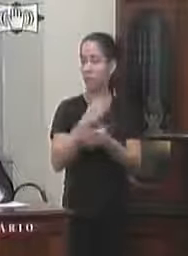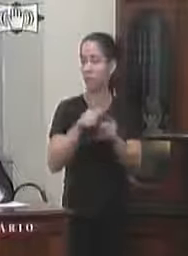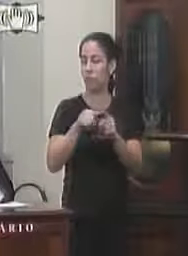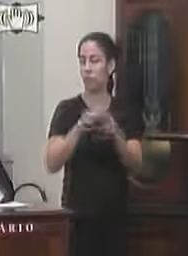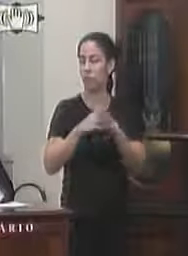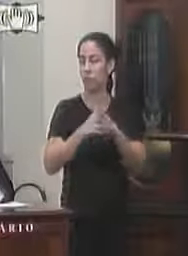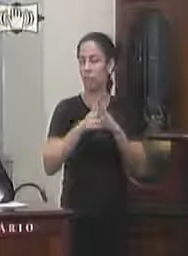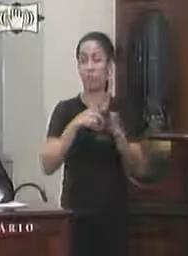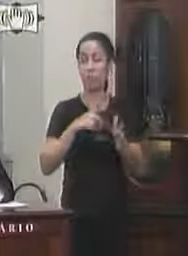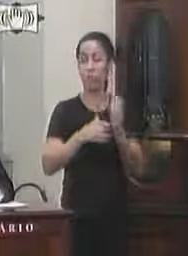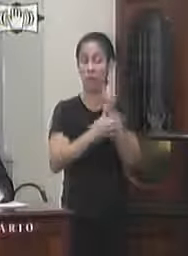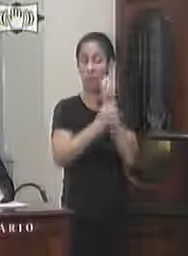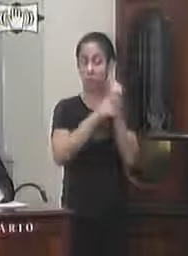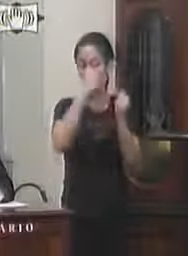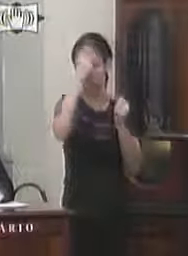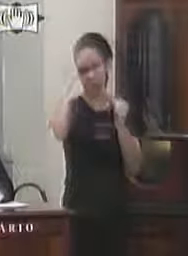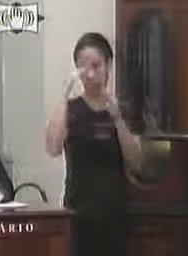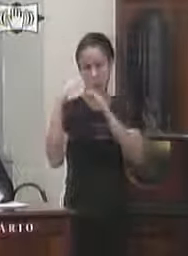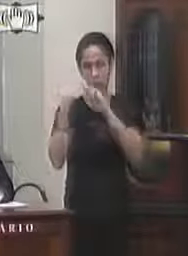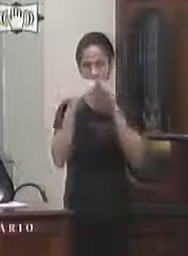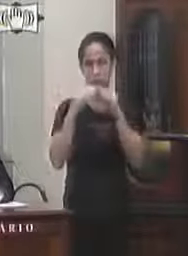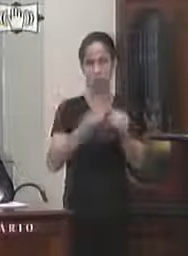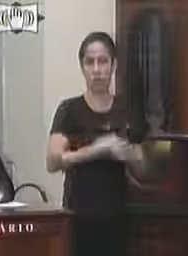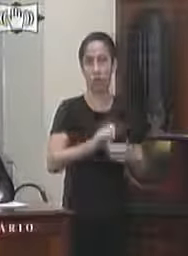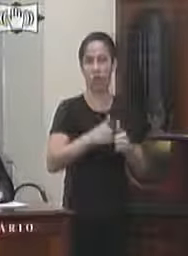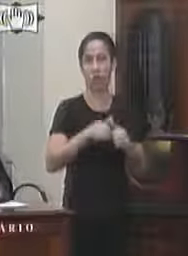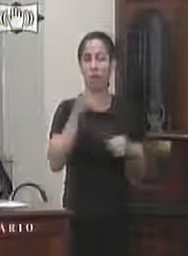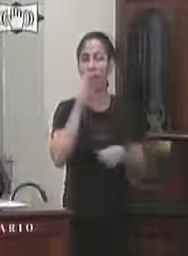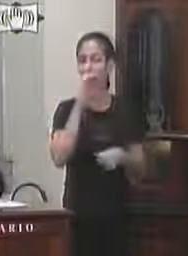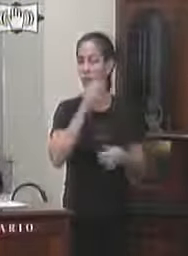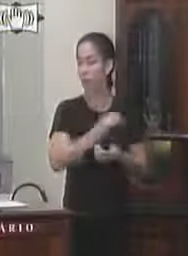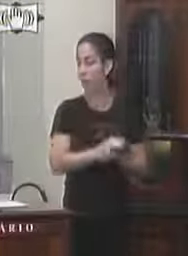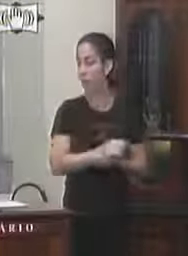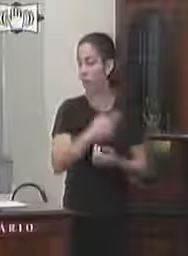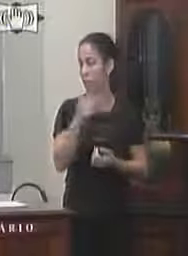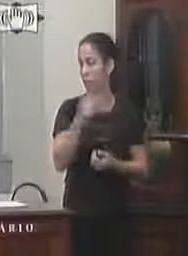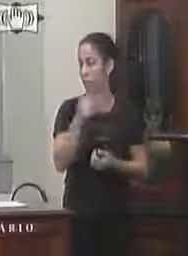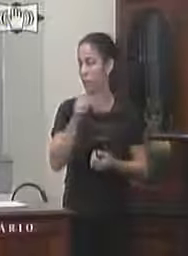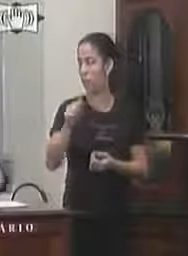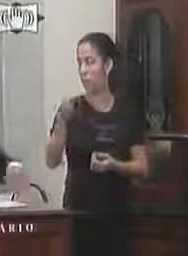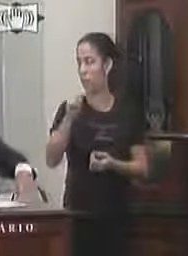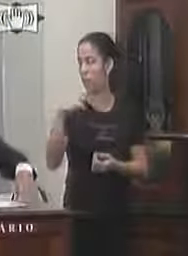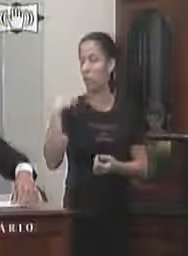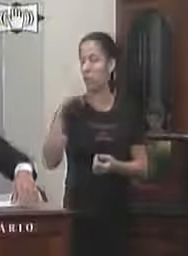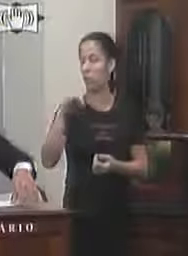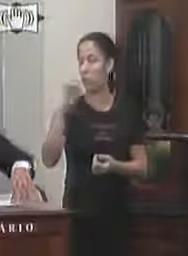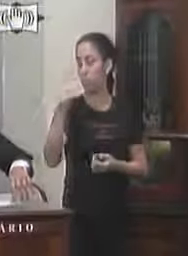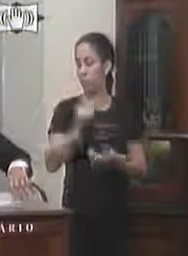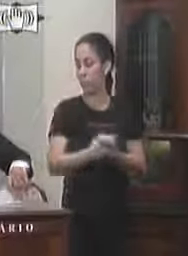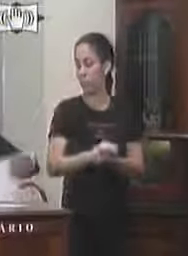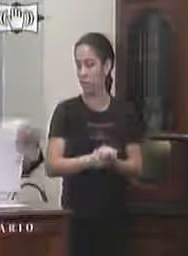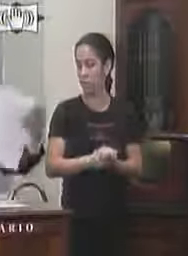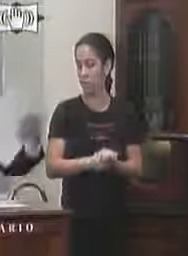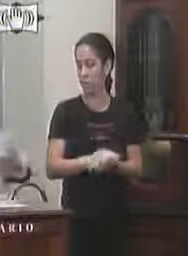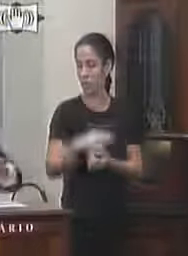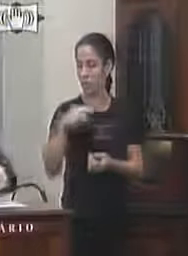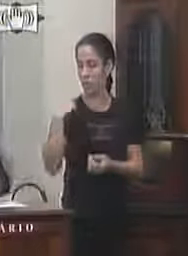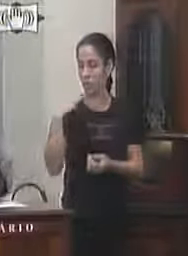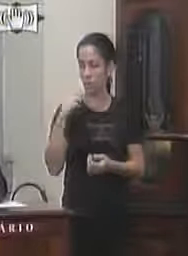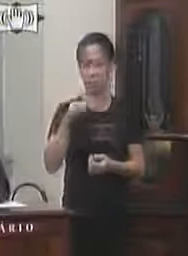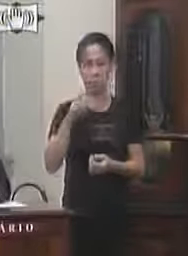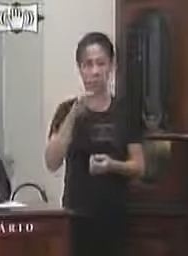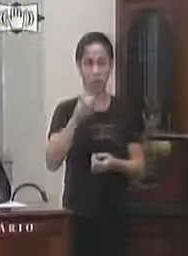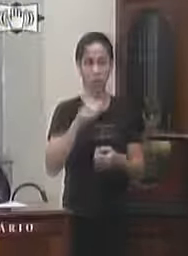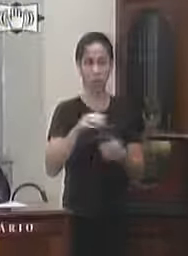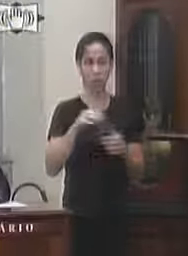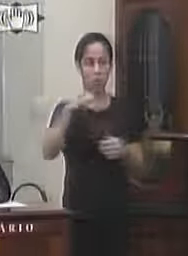garantir segurança e integridade de todos solicitos expostos acima em caráter de urgência 22 de agosto vereadora Michele Cabral o vereador Marcelo